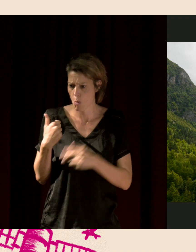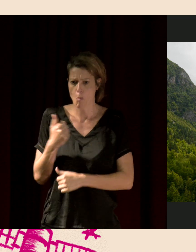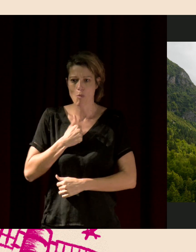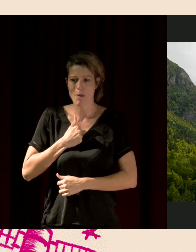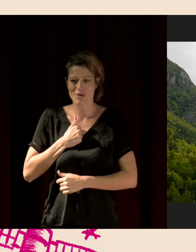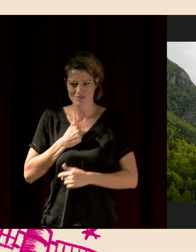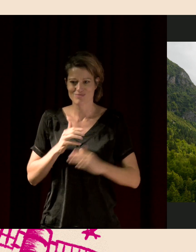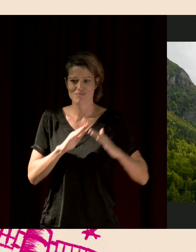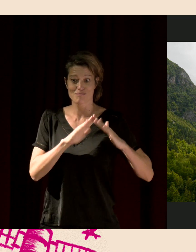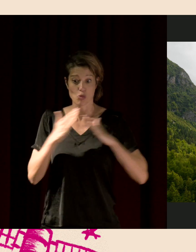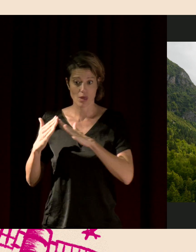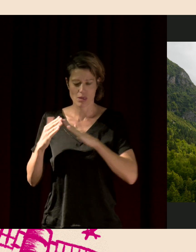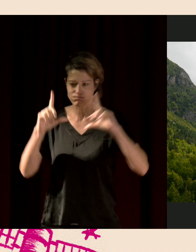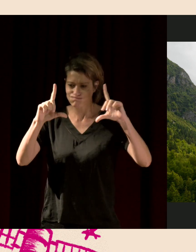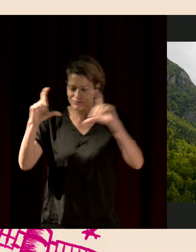les Pyrénées,